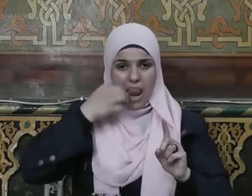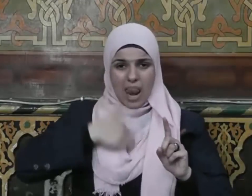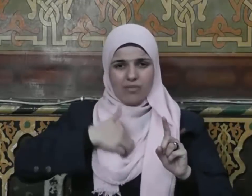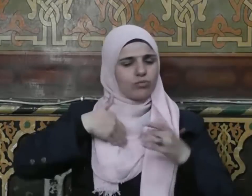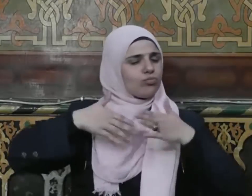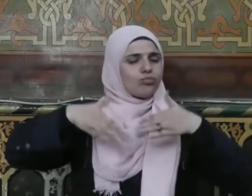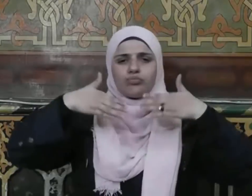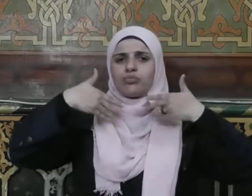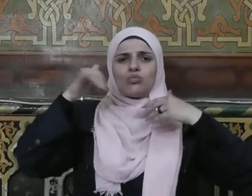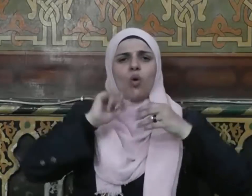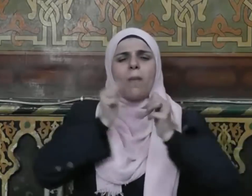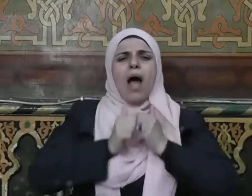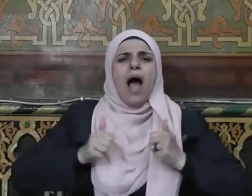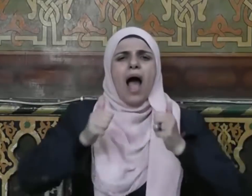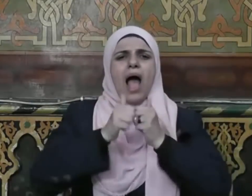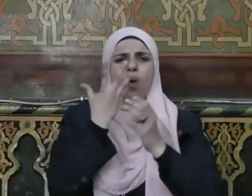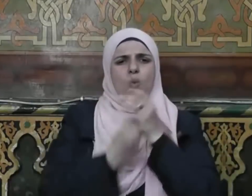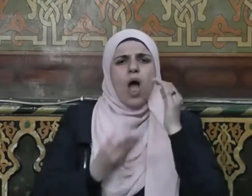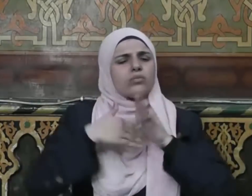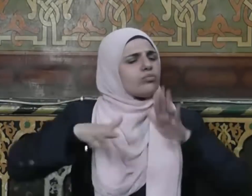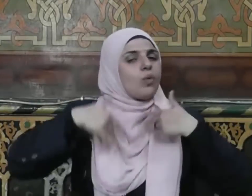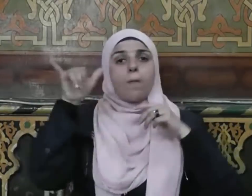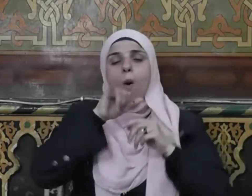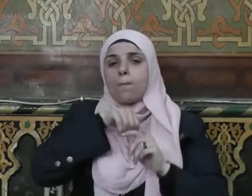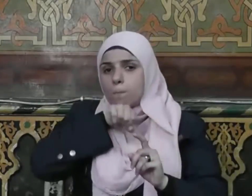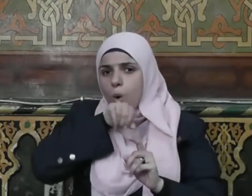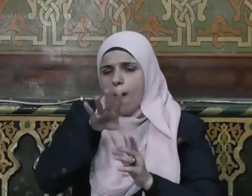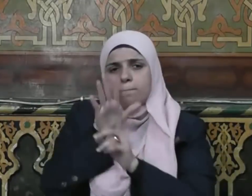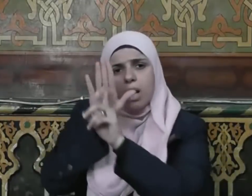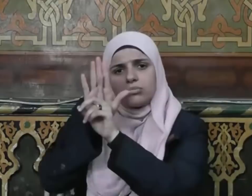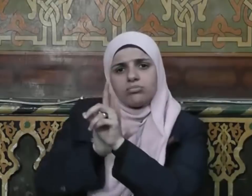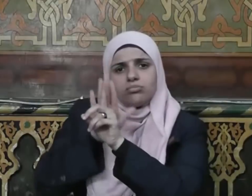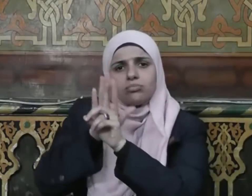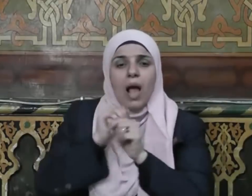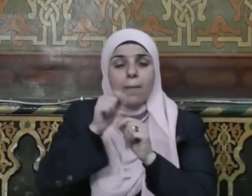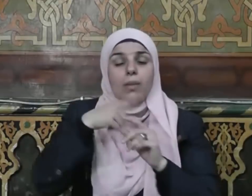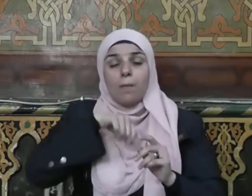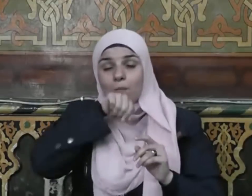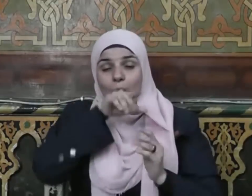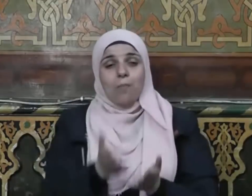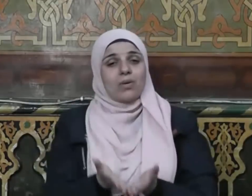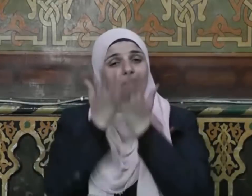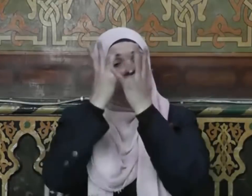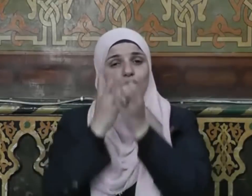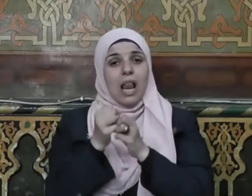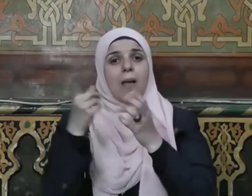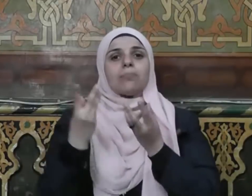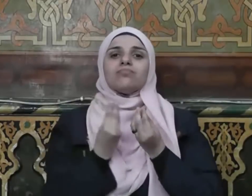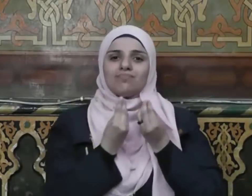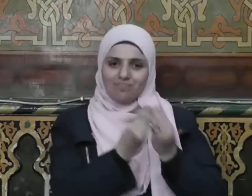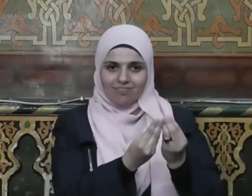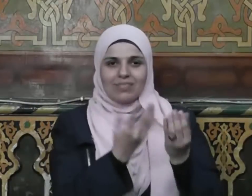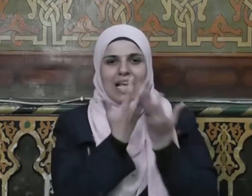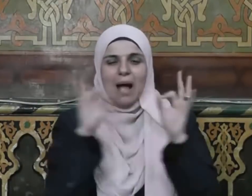أنفسهم وأهليهم والناس أجمعين فمنحهم النبي صلى الله عليه وسلم